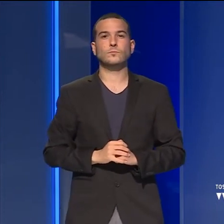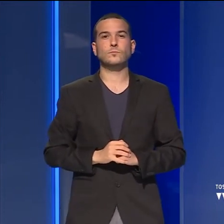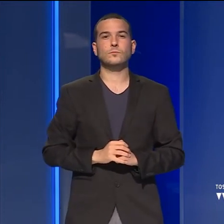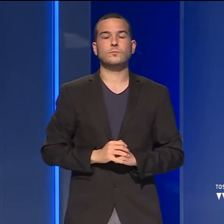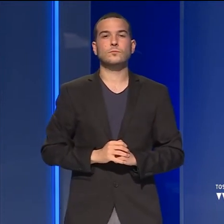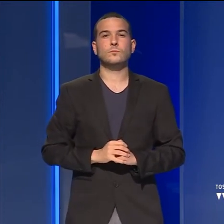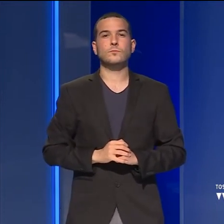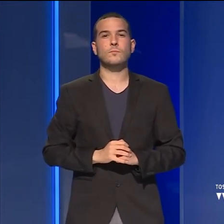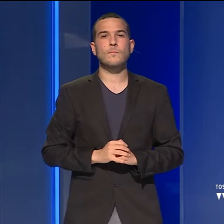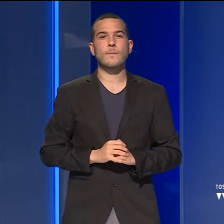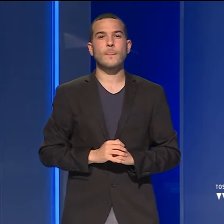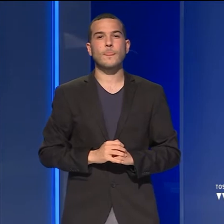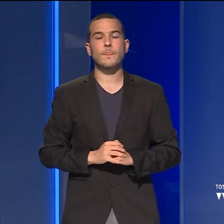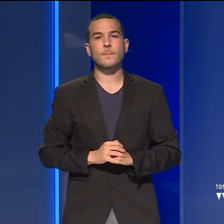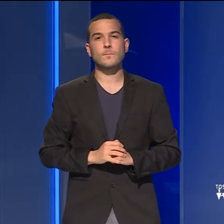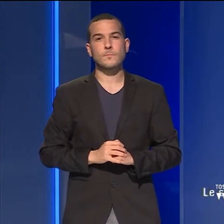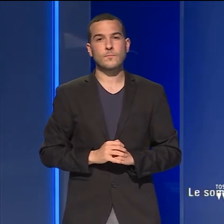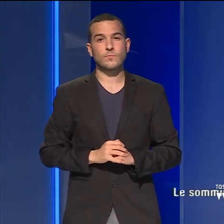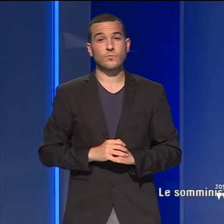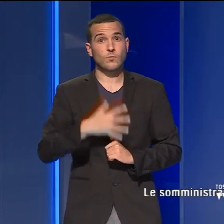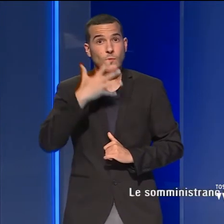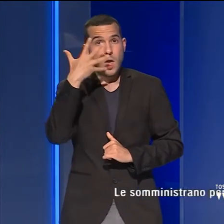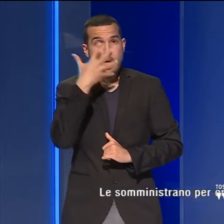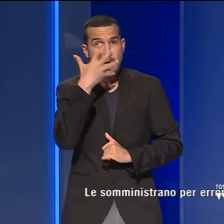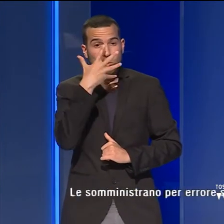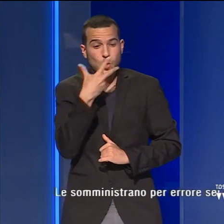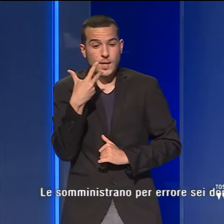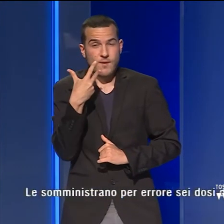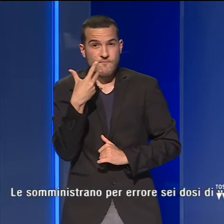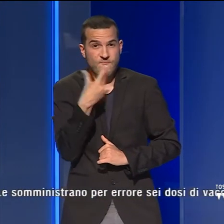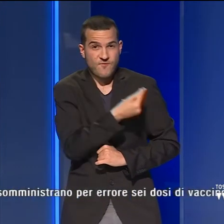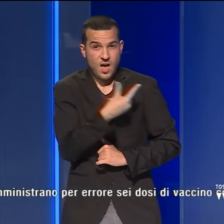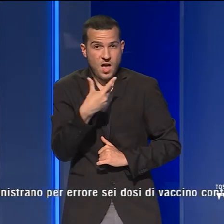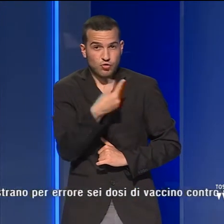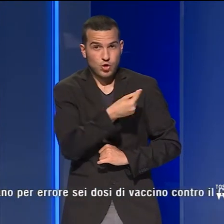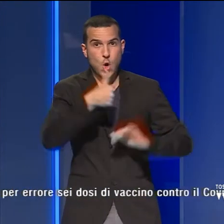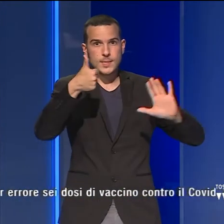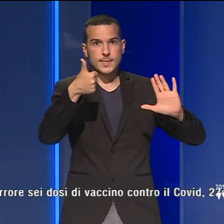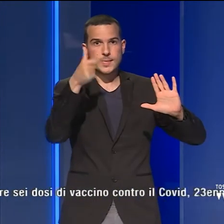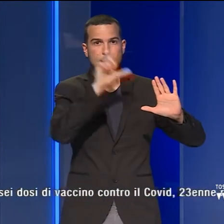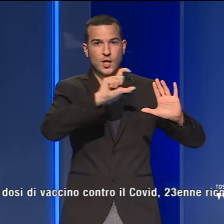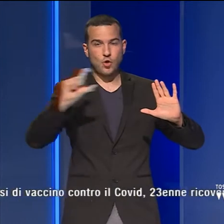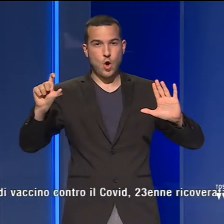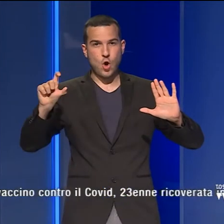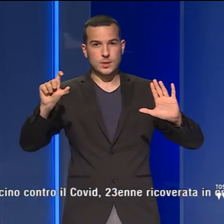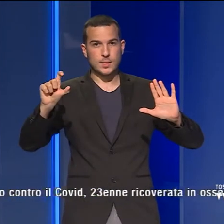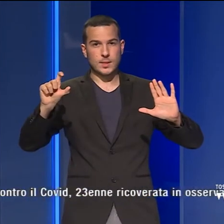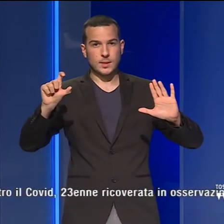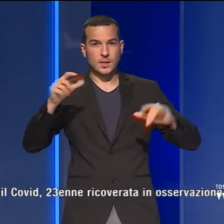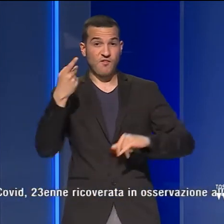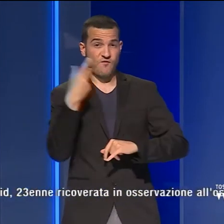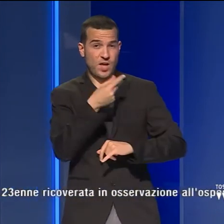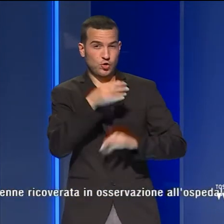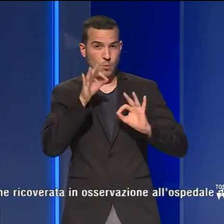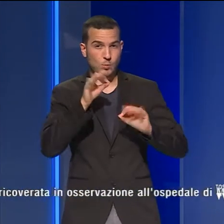Le somministrarono per errore sei dosi di vaccino contro il Covid. Una